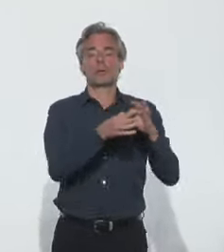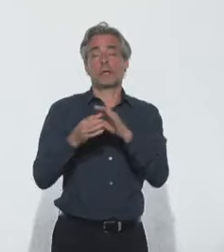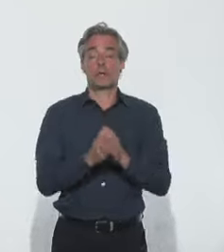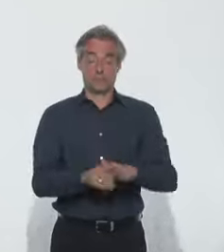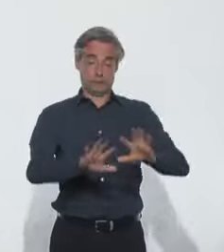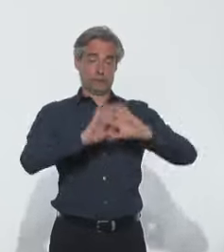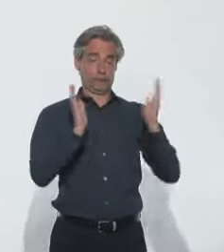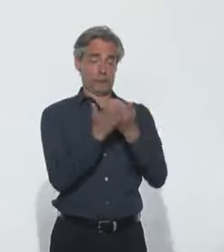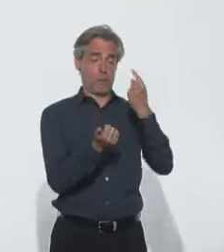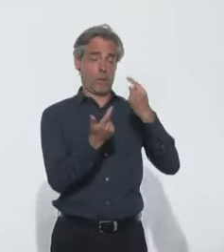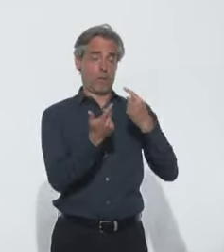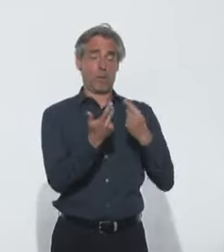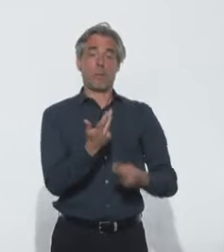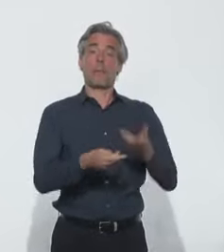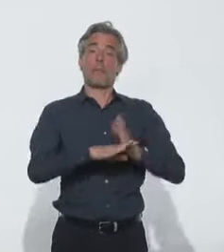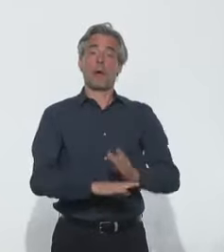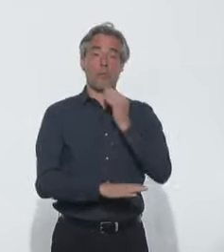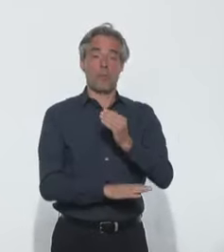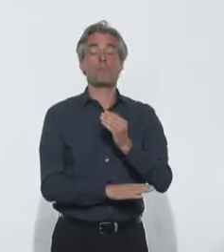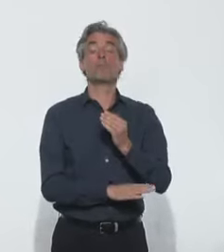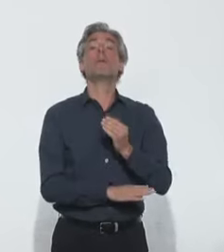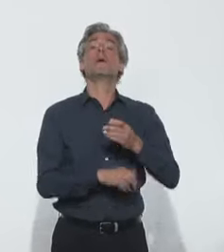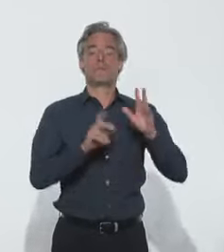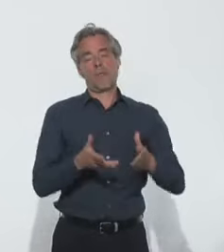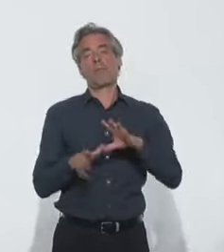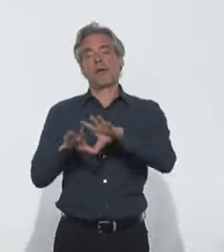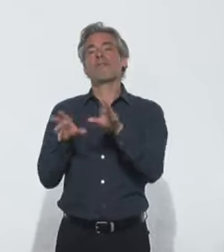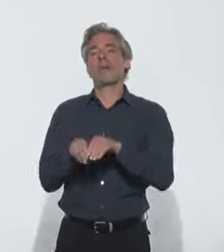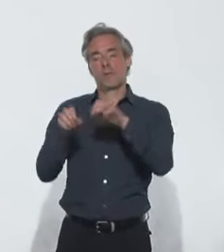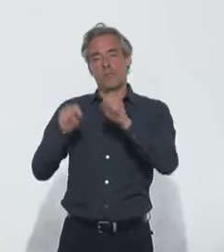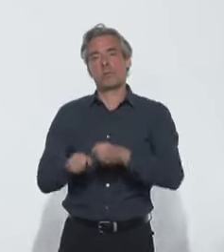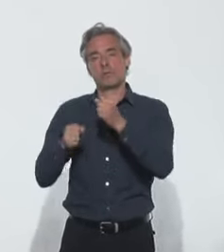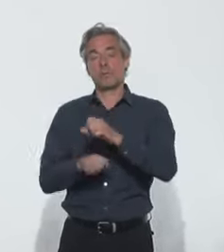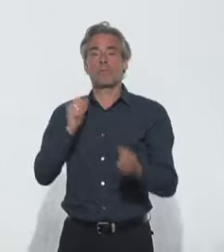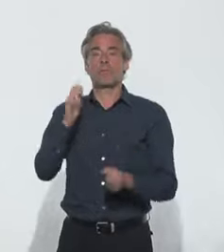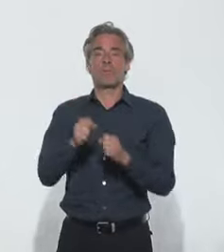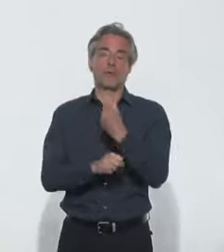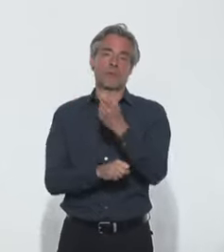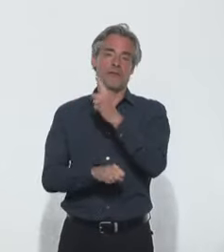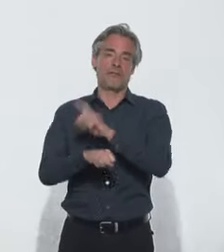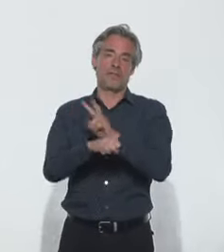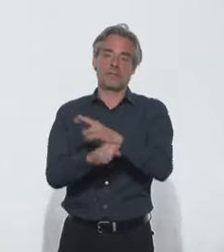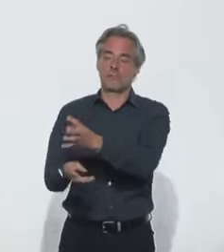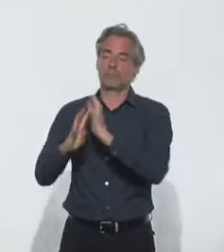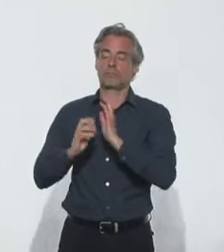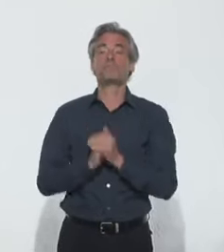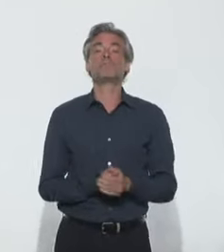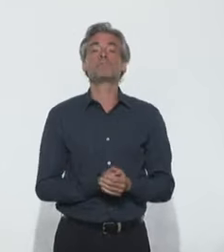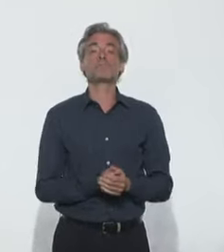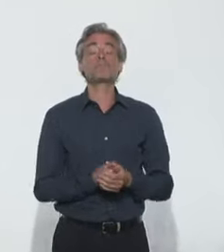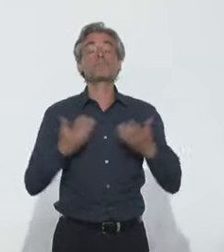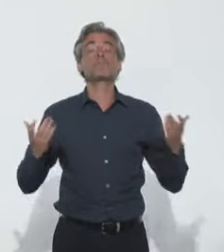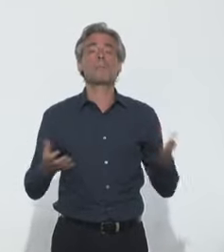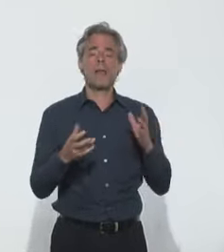Ce n'est qu'une fois ces conditions locales précisées que les familles pourront bénéficier des premières visites. La